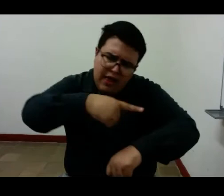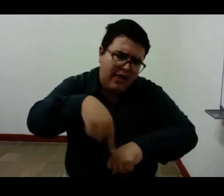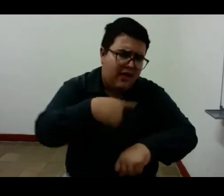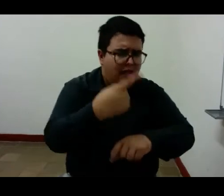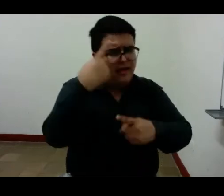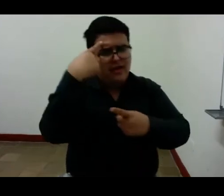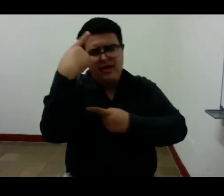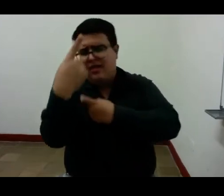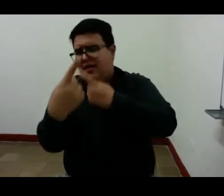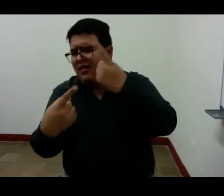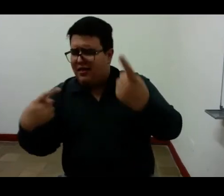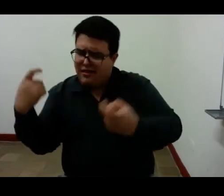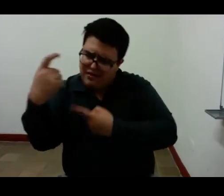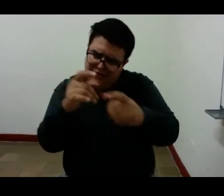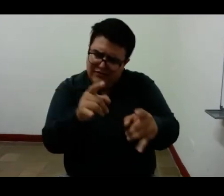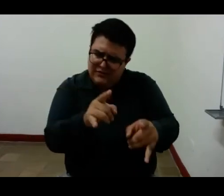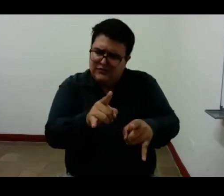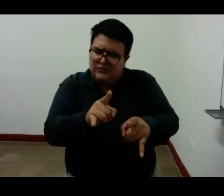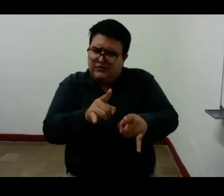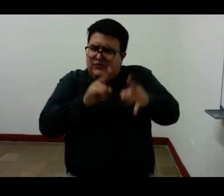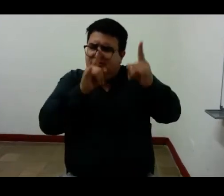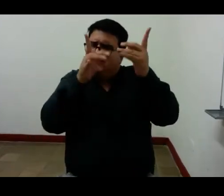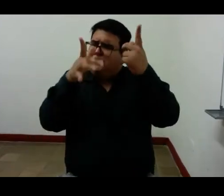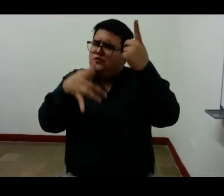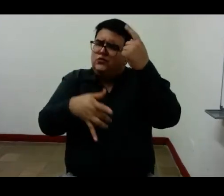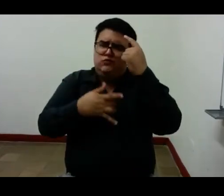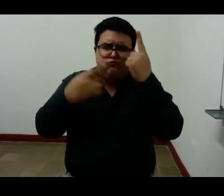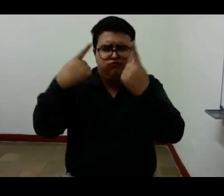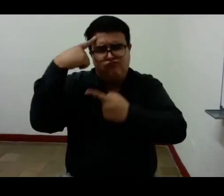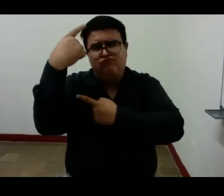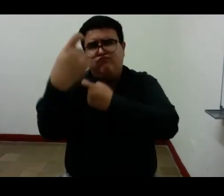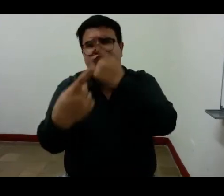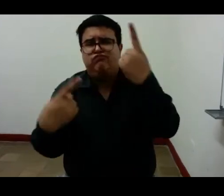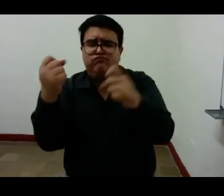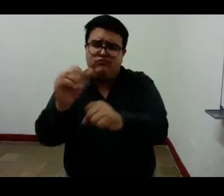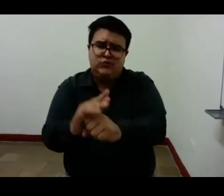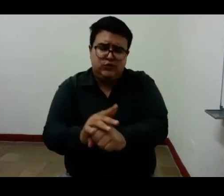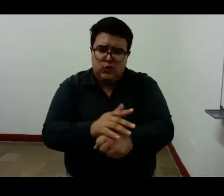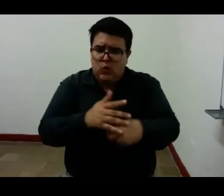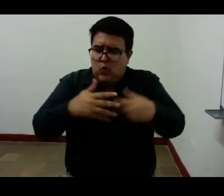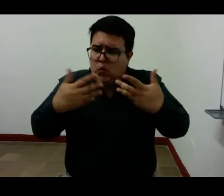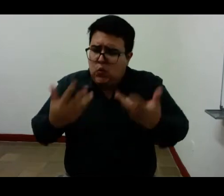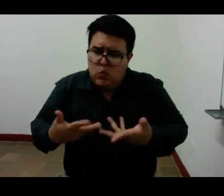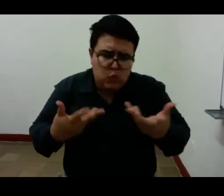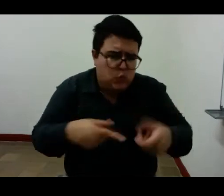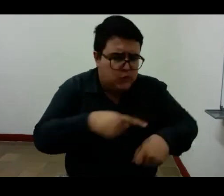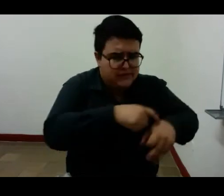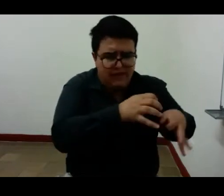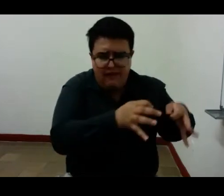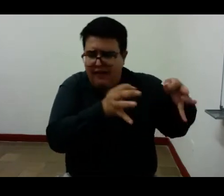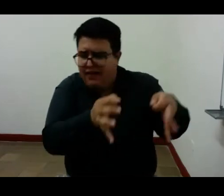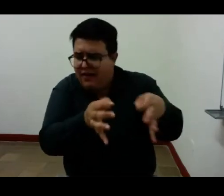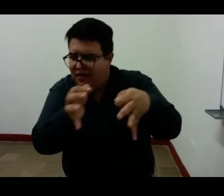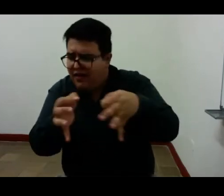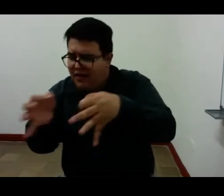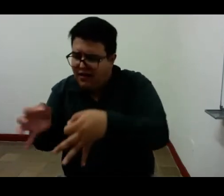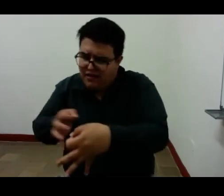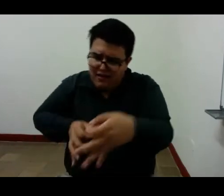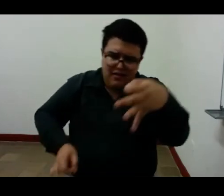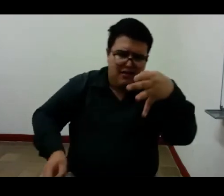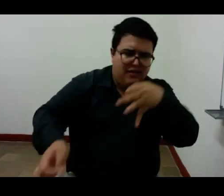final la mejor manera de viajar es sentir quieren responder a la pregunta de fundamental